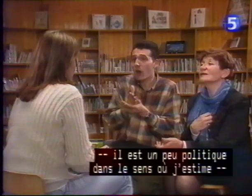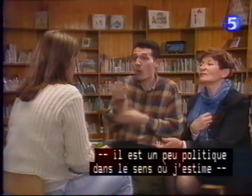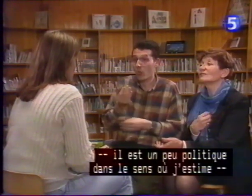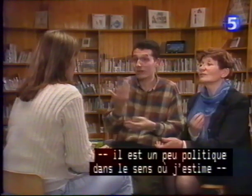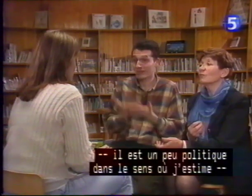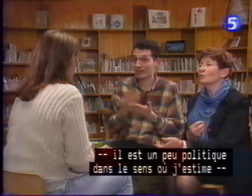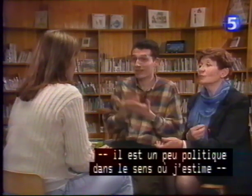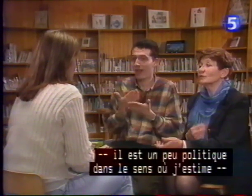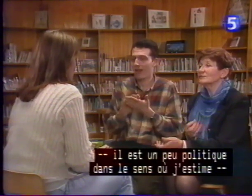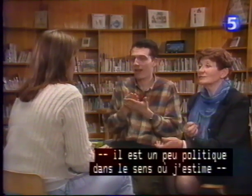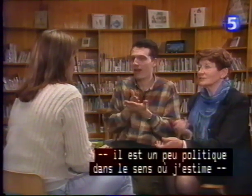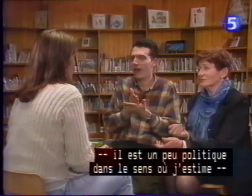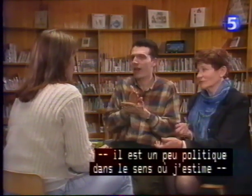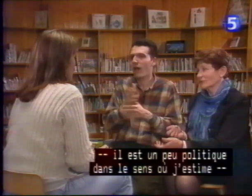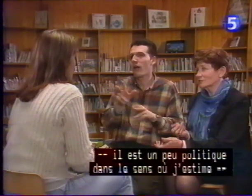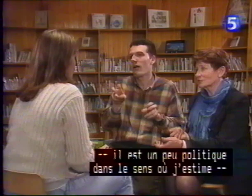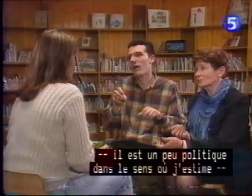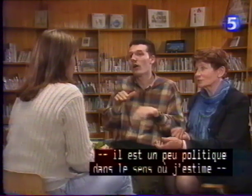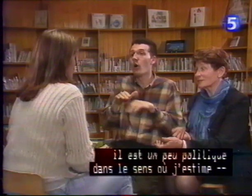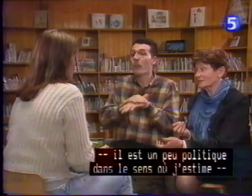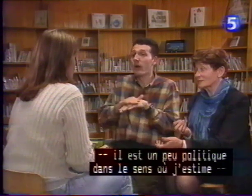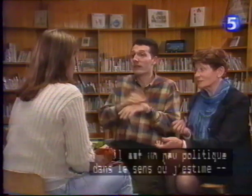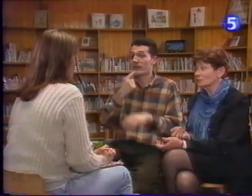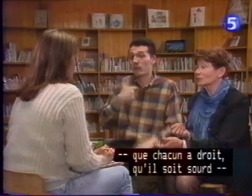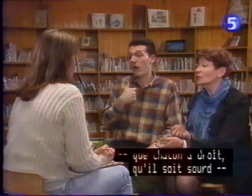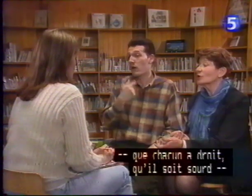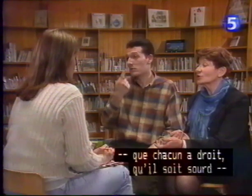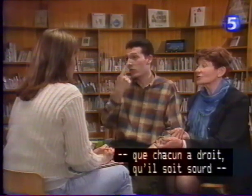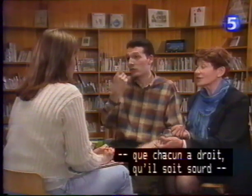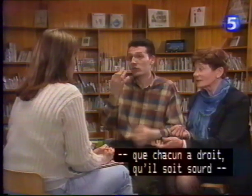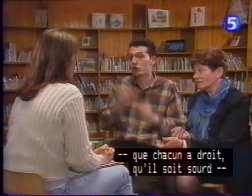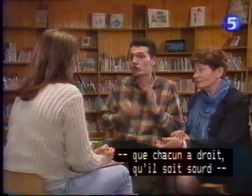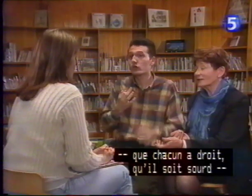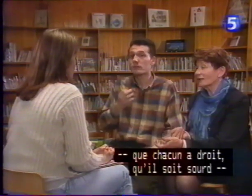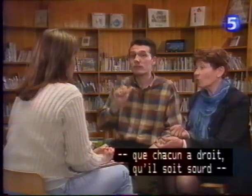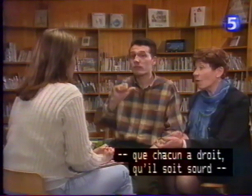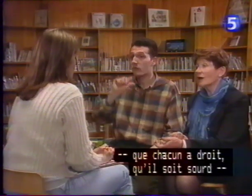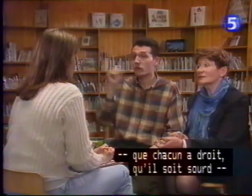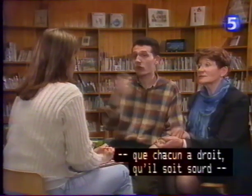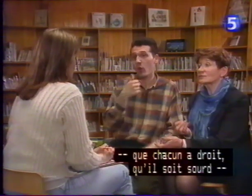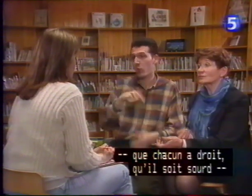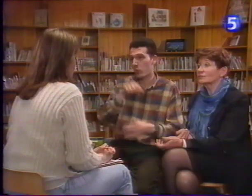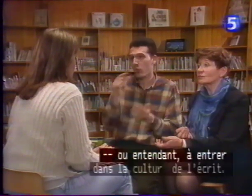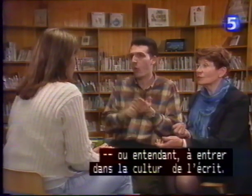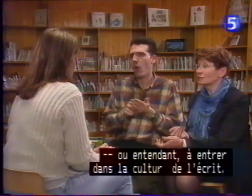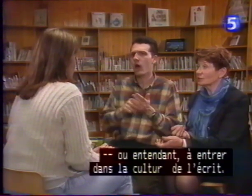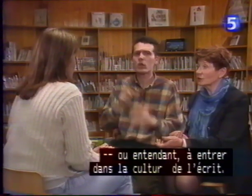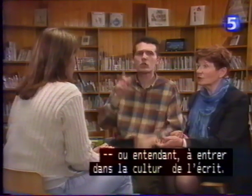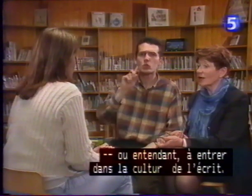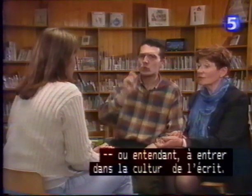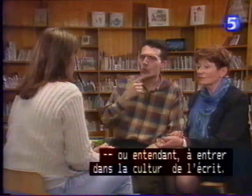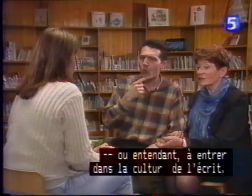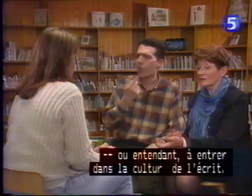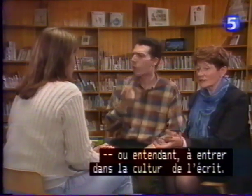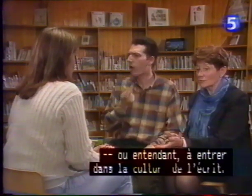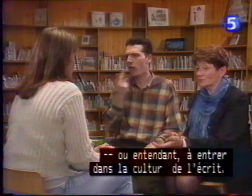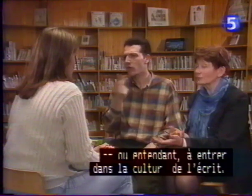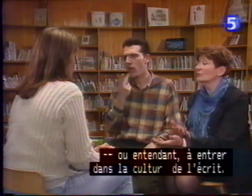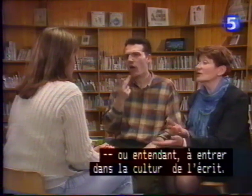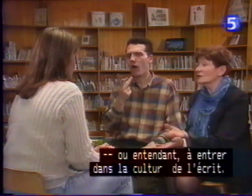un peu politique dans le sens où j'estime que chacun a droit, qu'il soit sourd ou entendant, à entrer dans la culture de l'écrit.